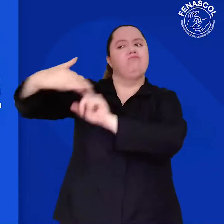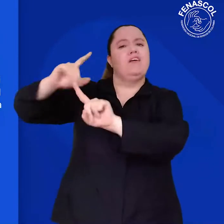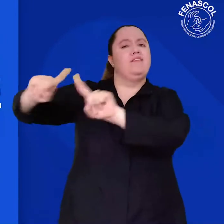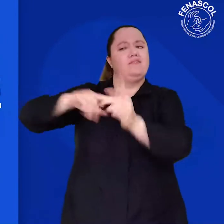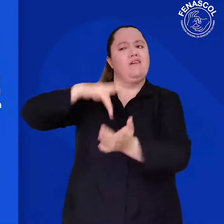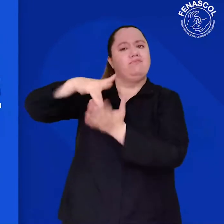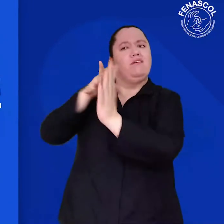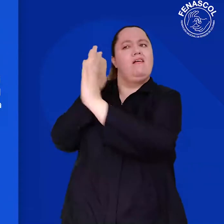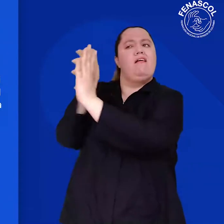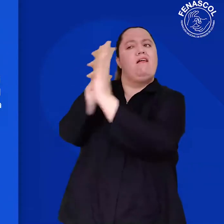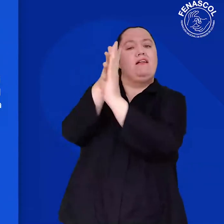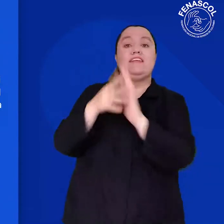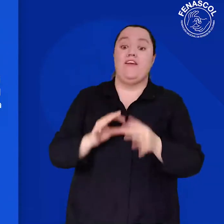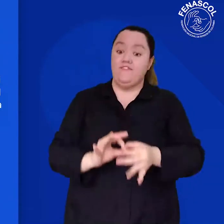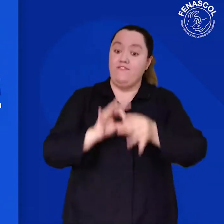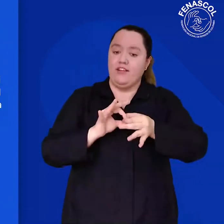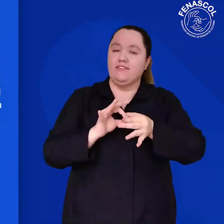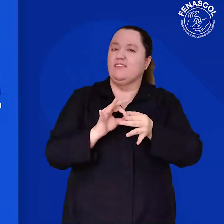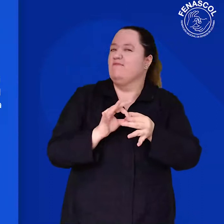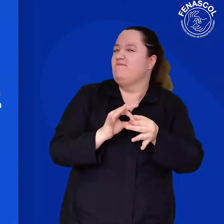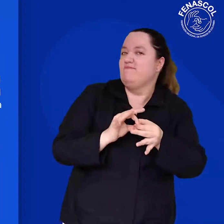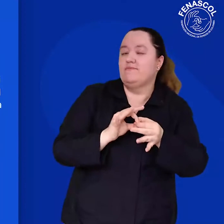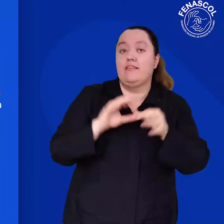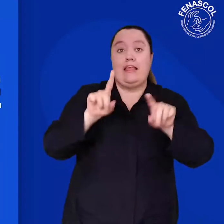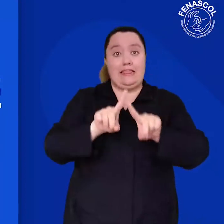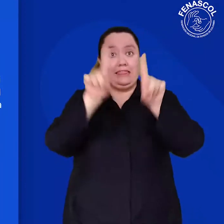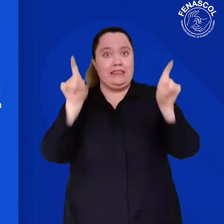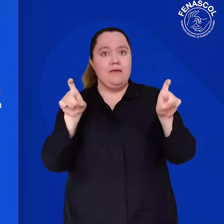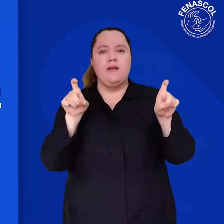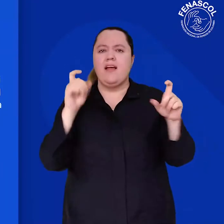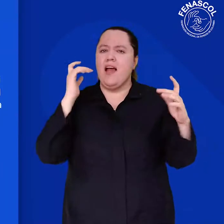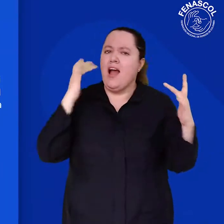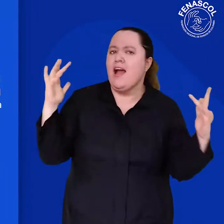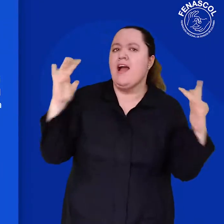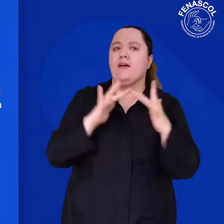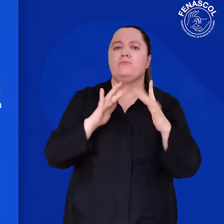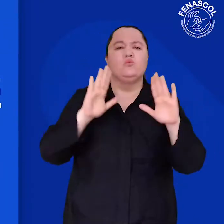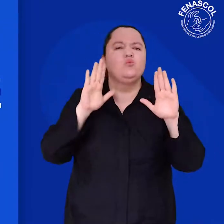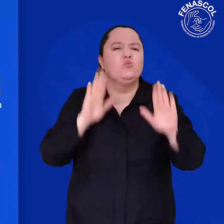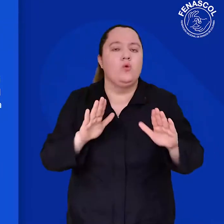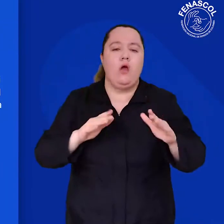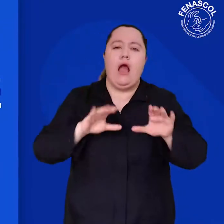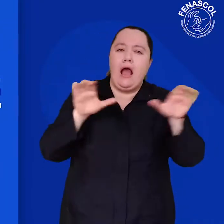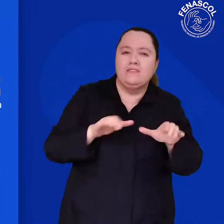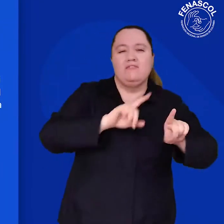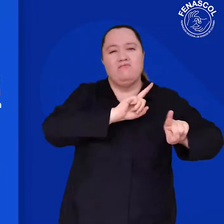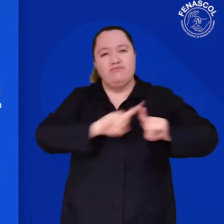diferentes espacios de participación, ha seleccionado como tema, sobre el cual girará toda su programación durante el mes de septiembre,